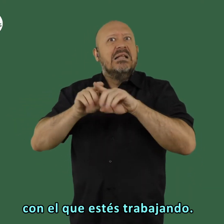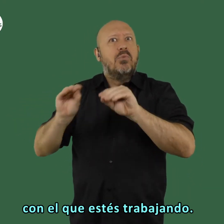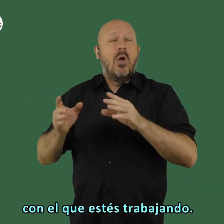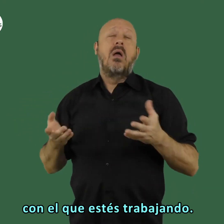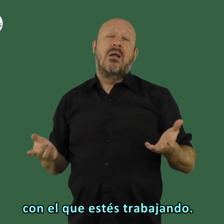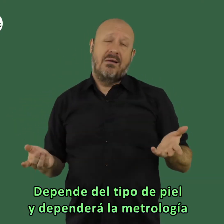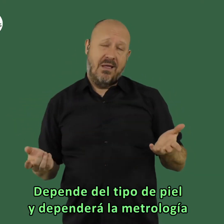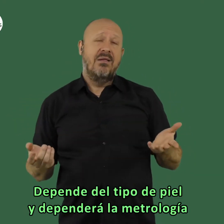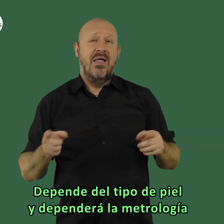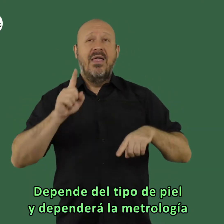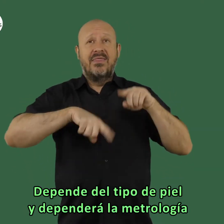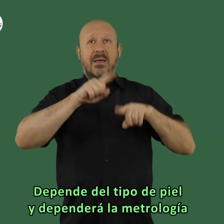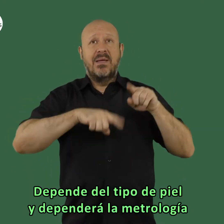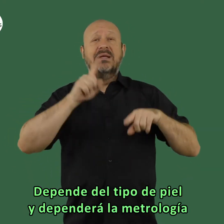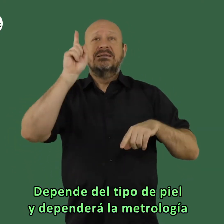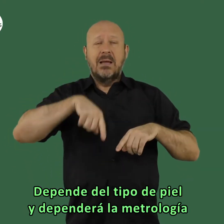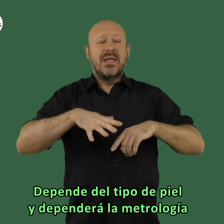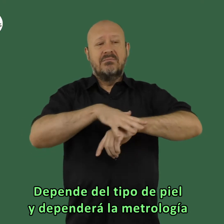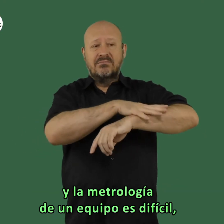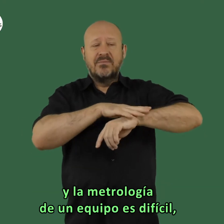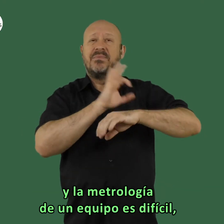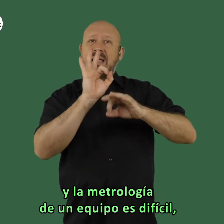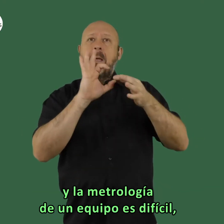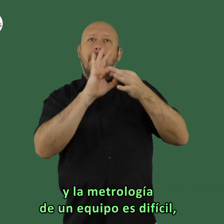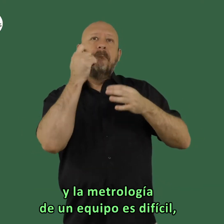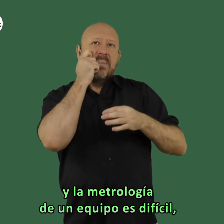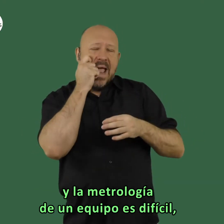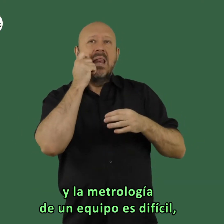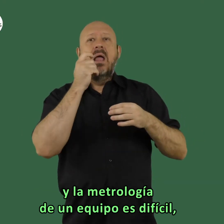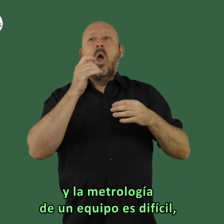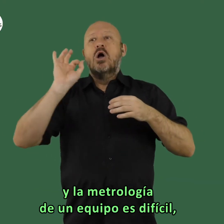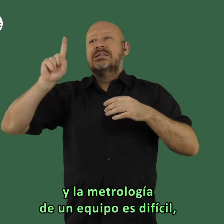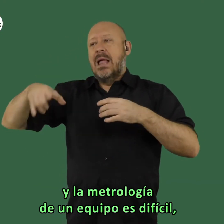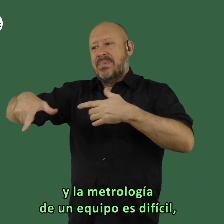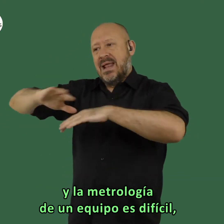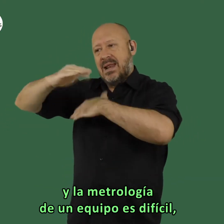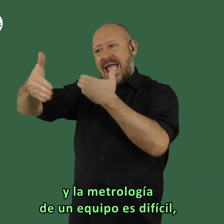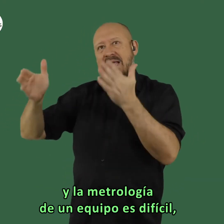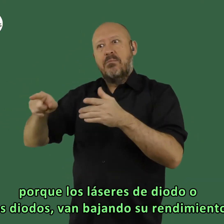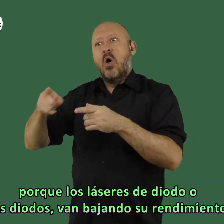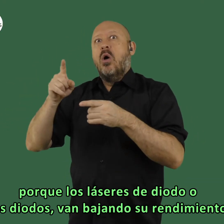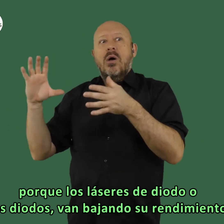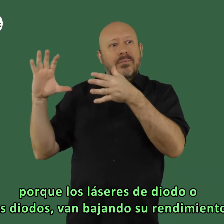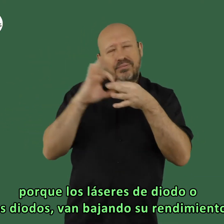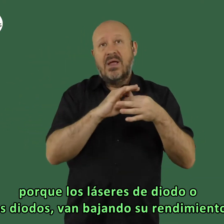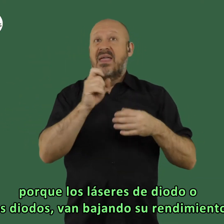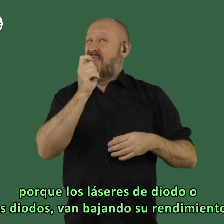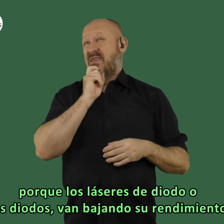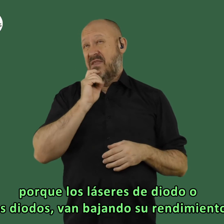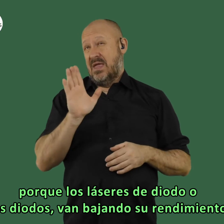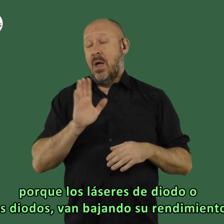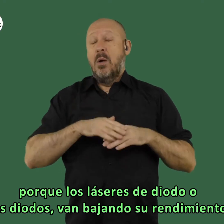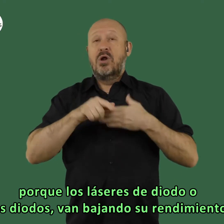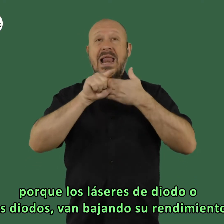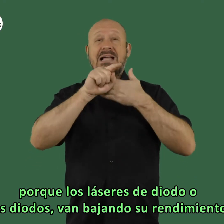con el la metrología y la metrología de un equipo es difícil porque porque